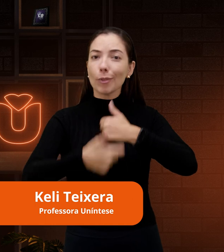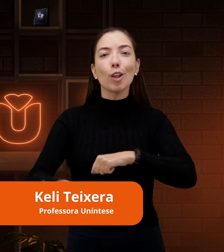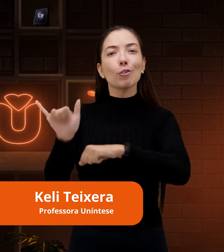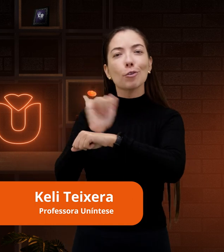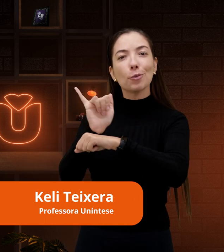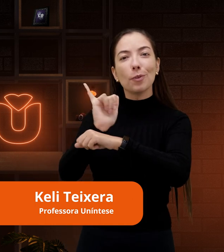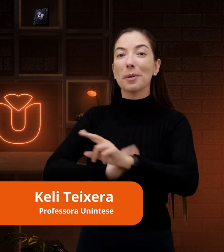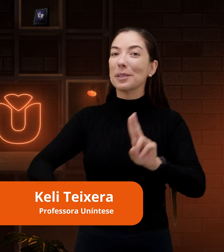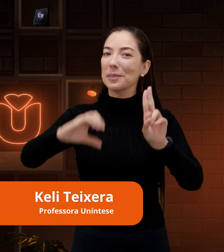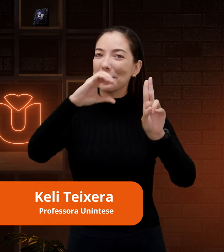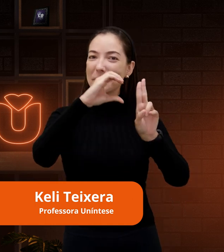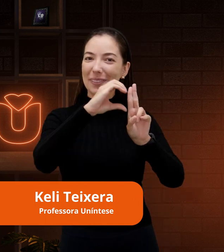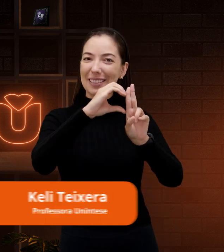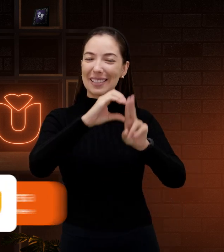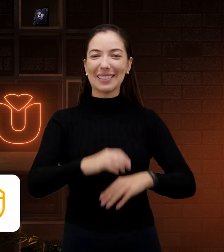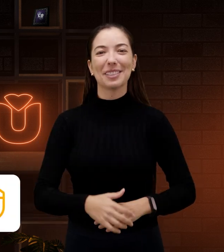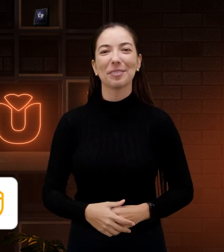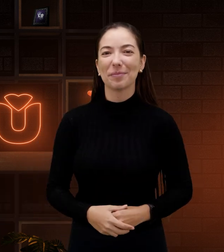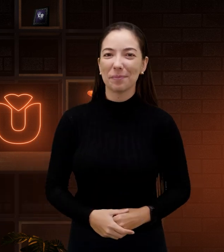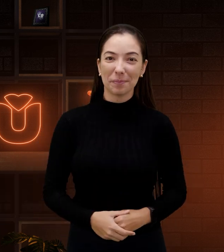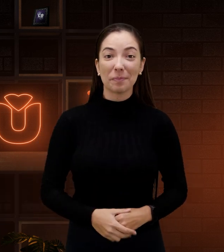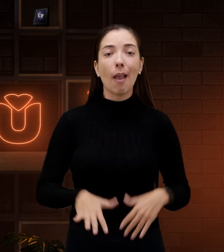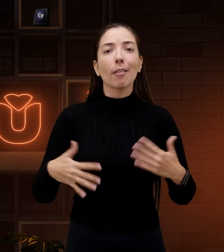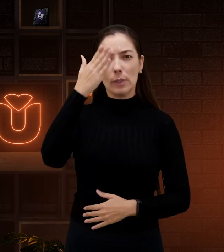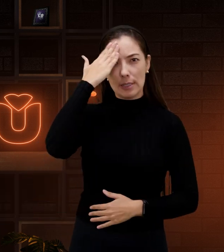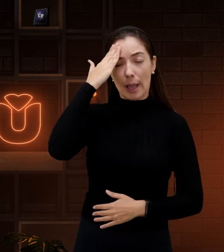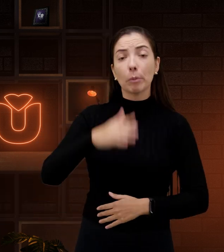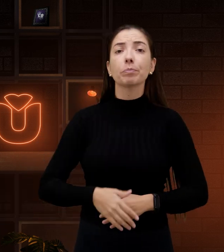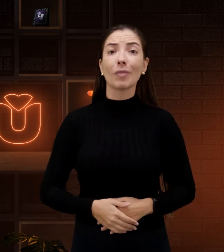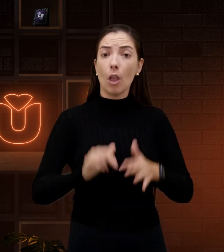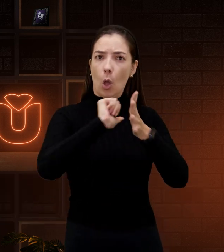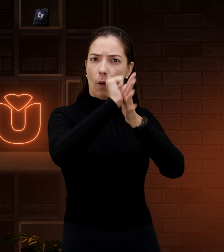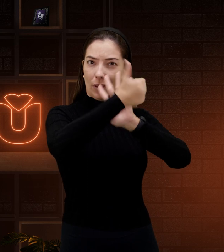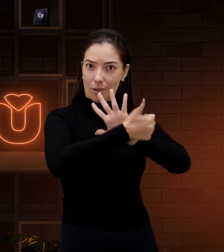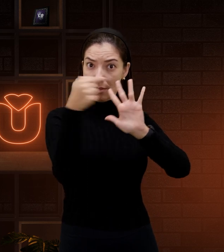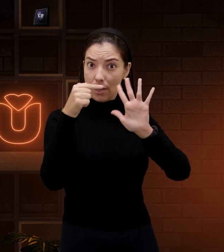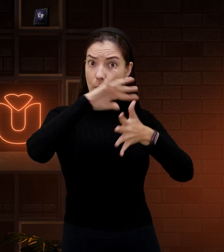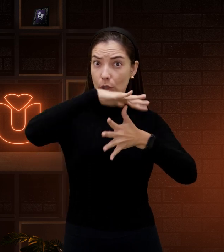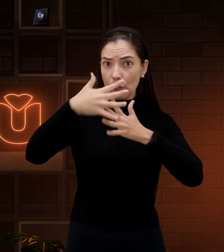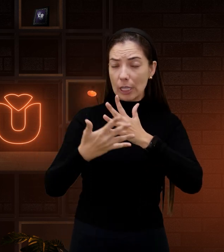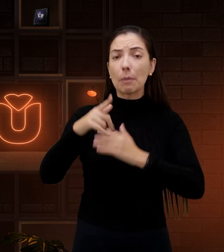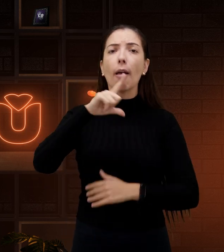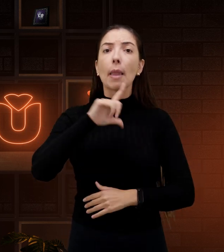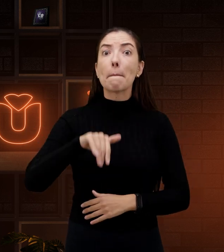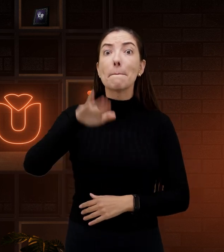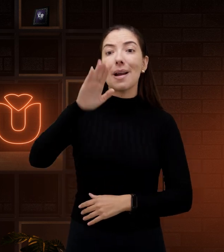aqui no YouTube e curtam o nosso vídeo. Você sabe que dentro da Libras tem mais de